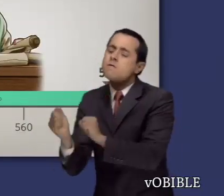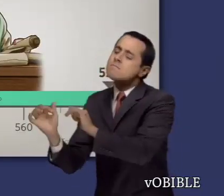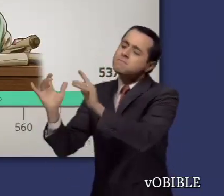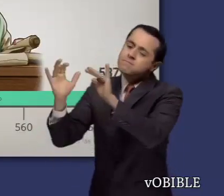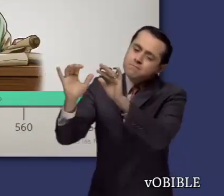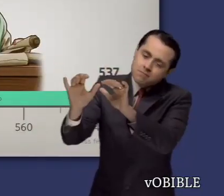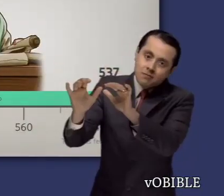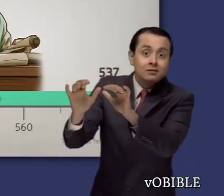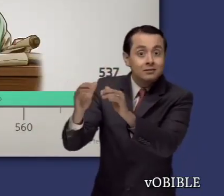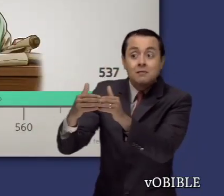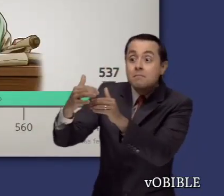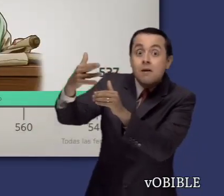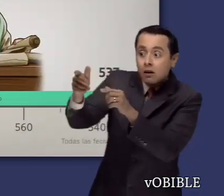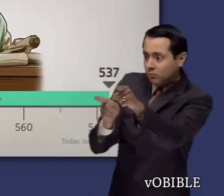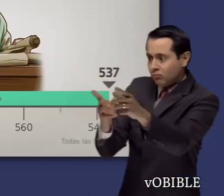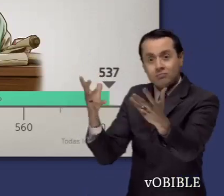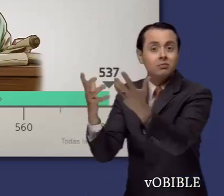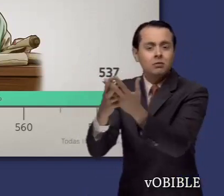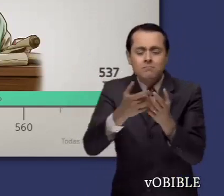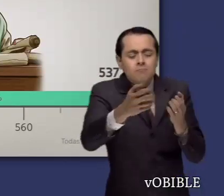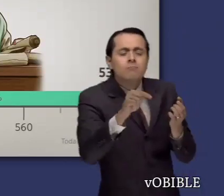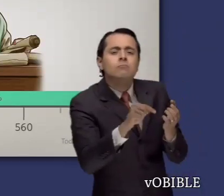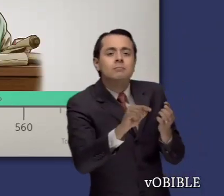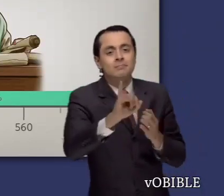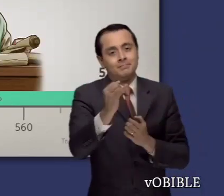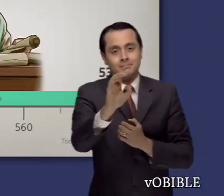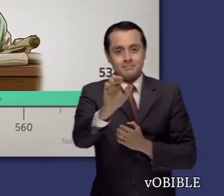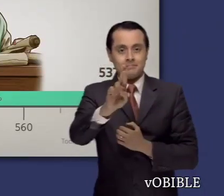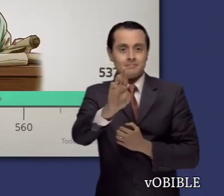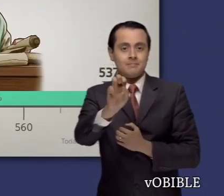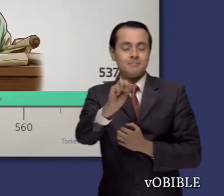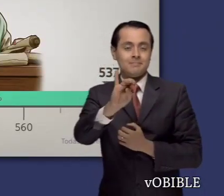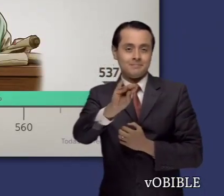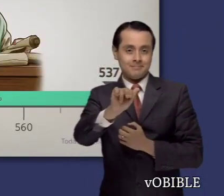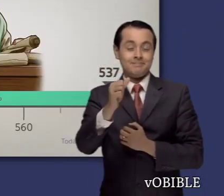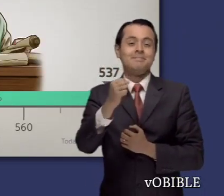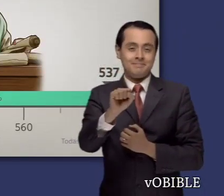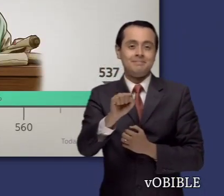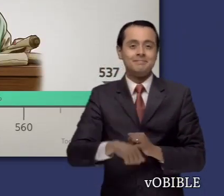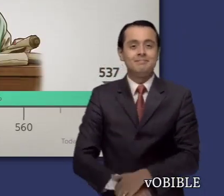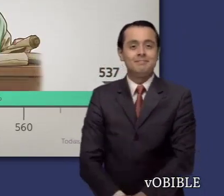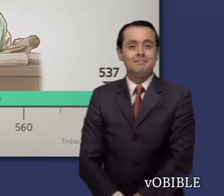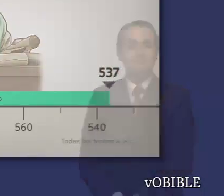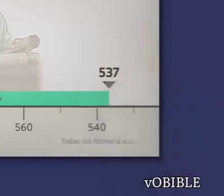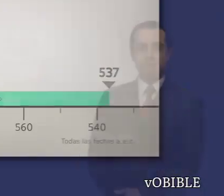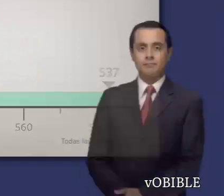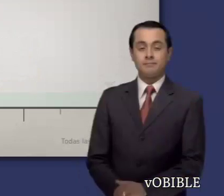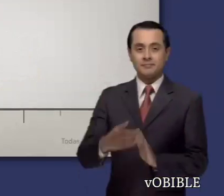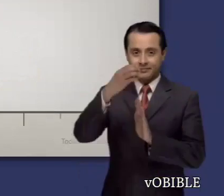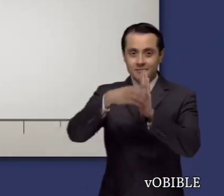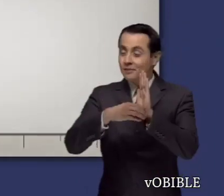profeta Daniel pudo saber que la desolación de Jerusalén duraría setenta años y que el pueblo de Dios pronto sería